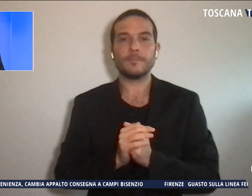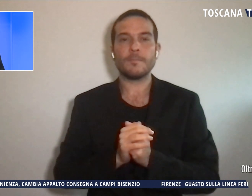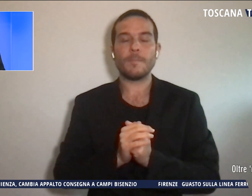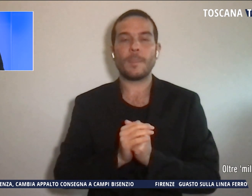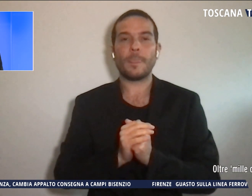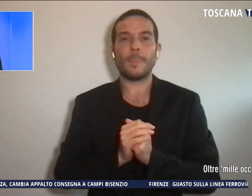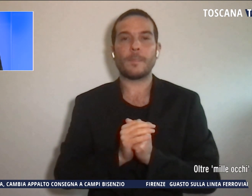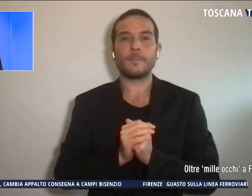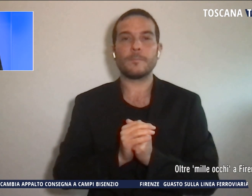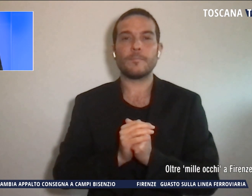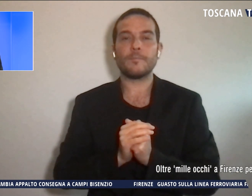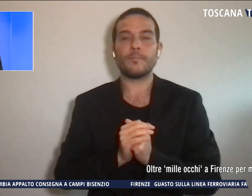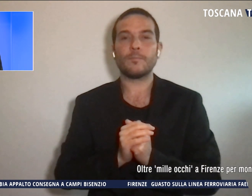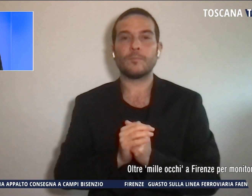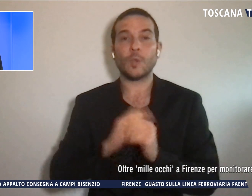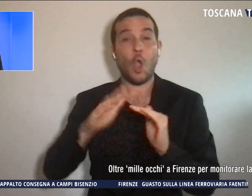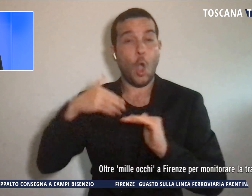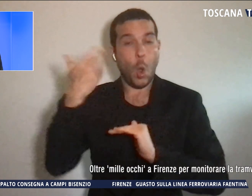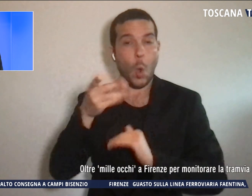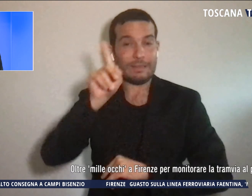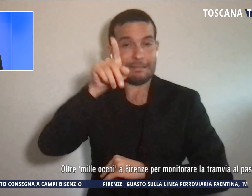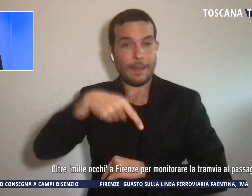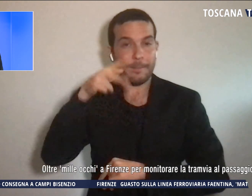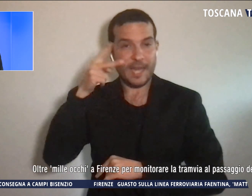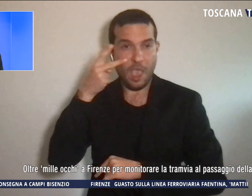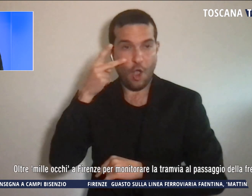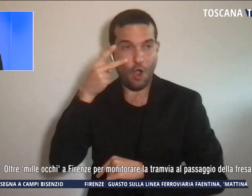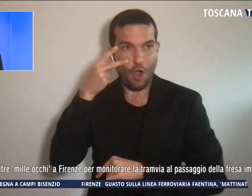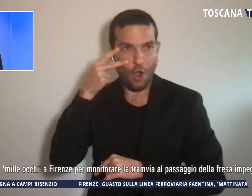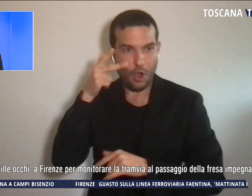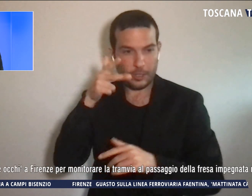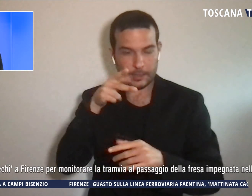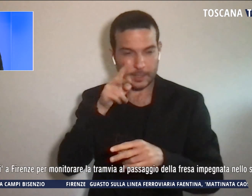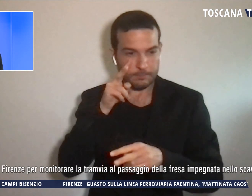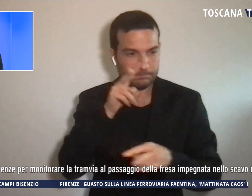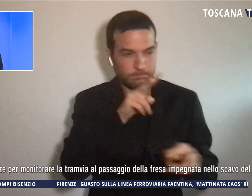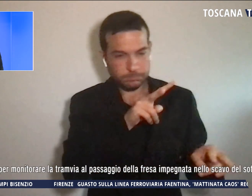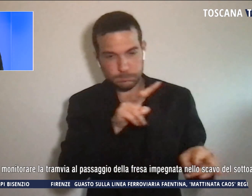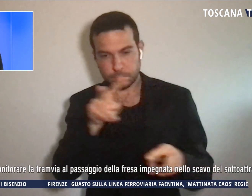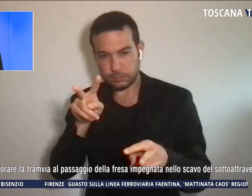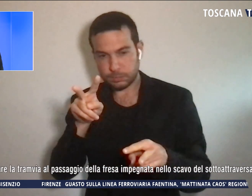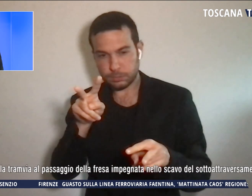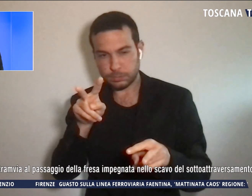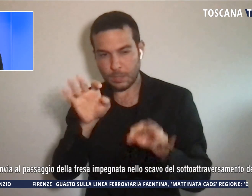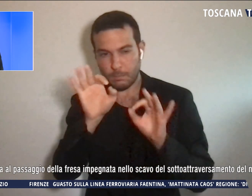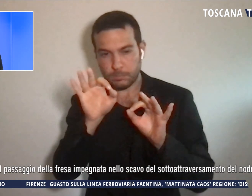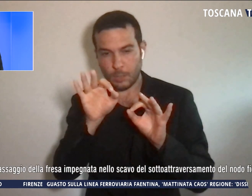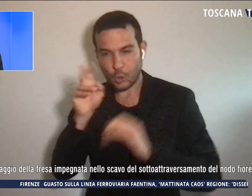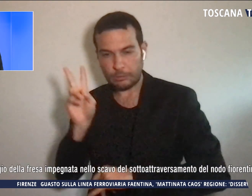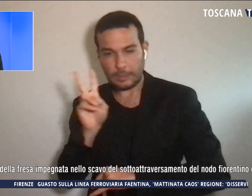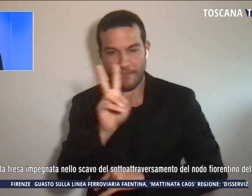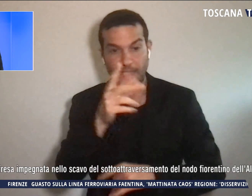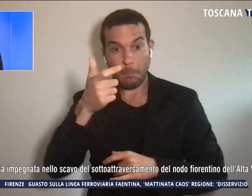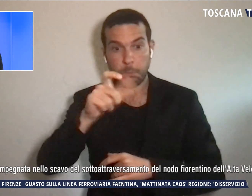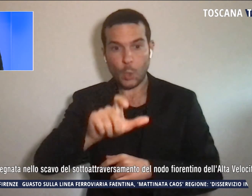E oltre mille occhi a Firenze per monitorare la tramvia al passaggio della fresa impegnata nello scavo del